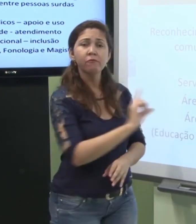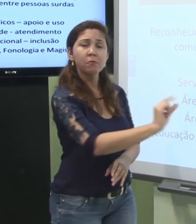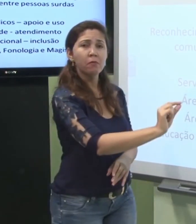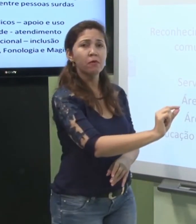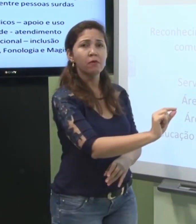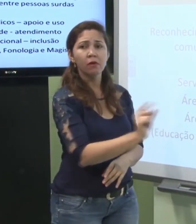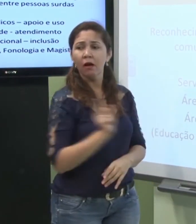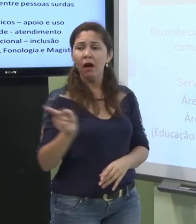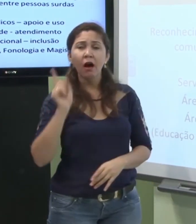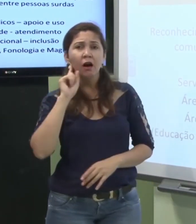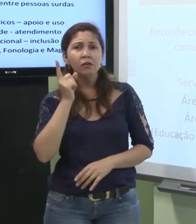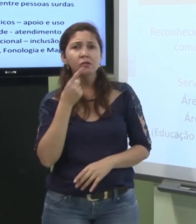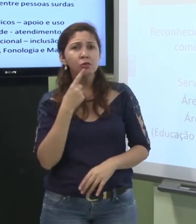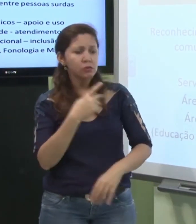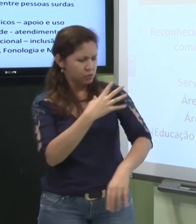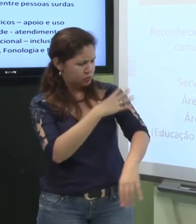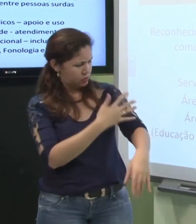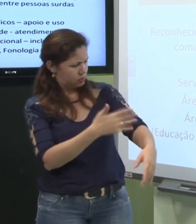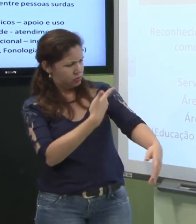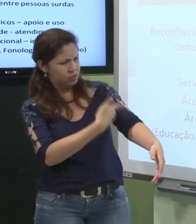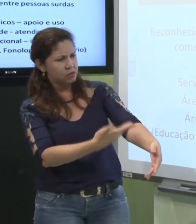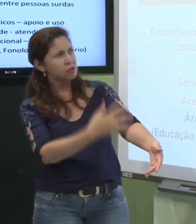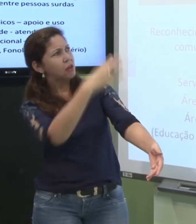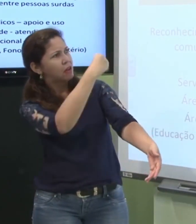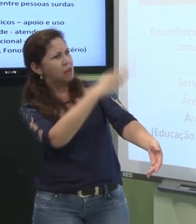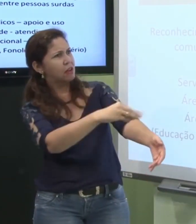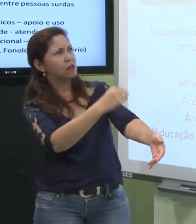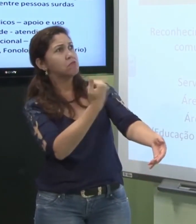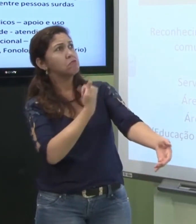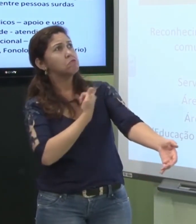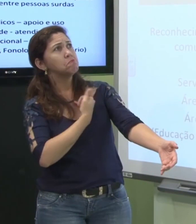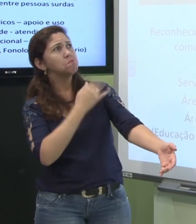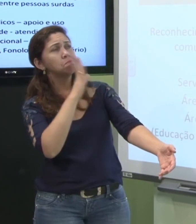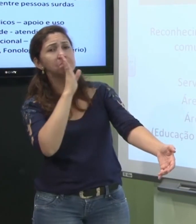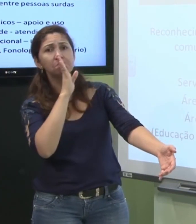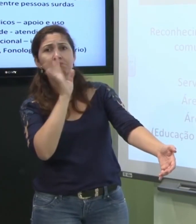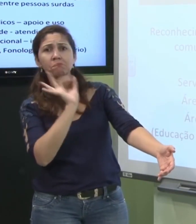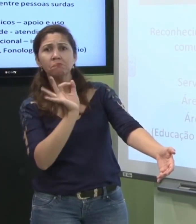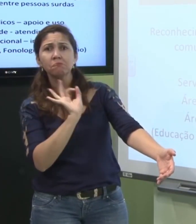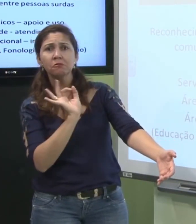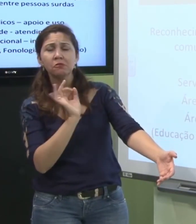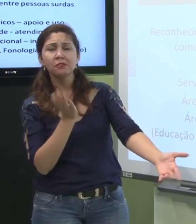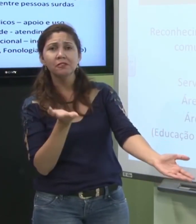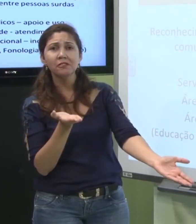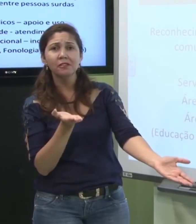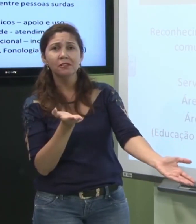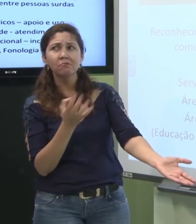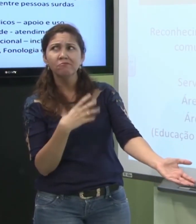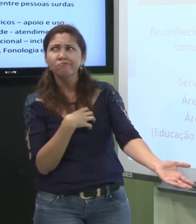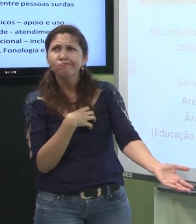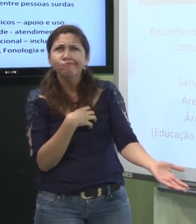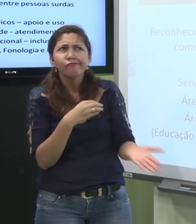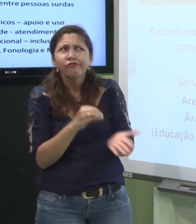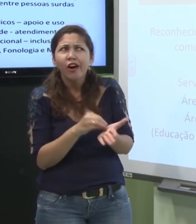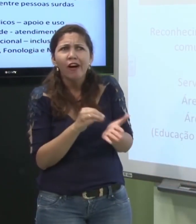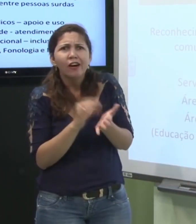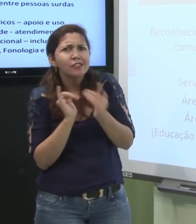soro e vai embora a pessoa fica ali pegando no surdo e não fala nada então